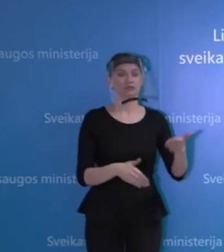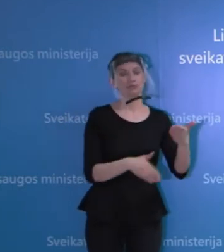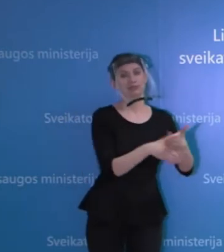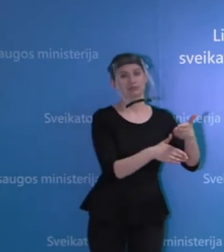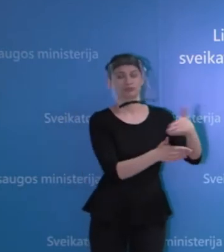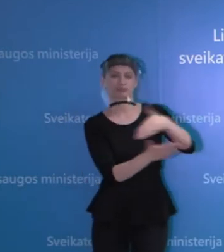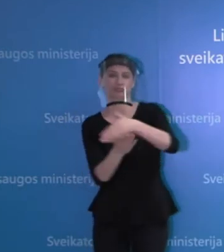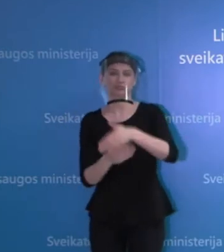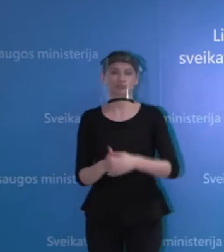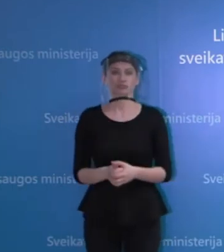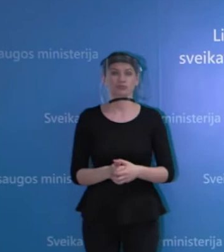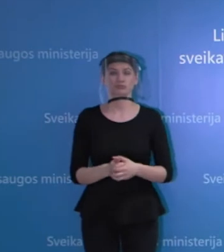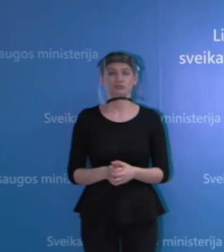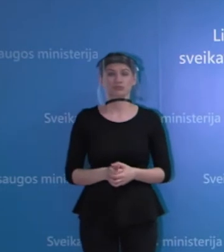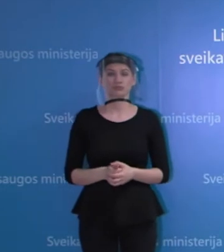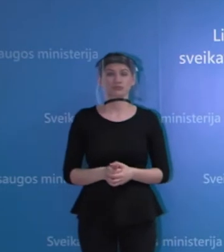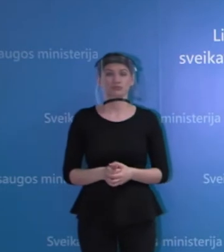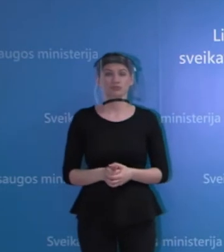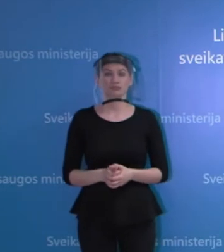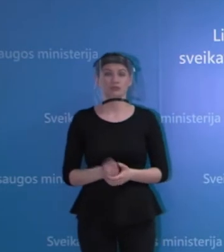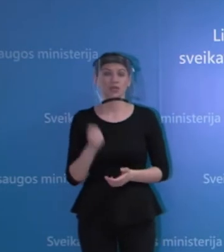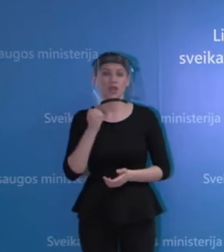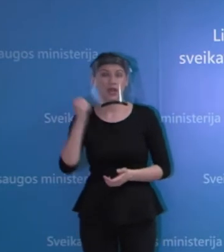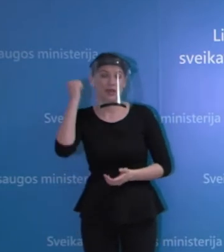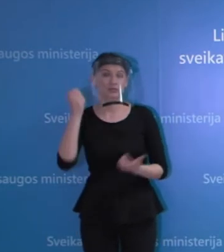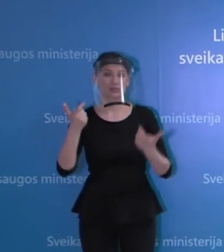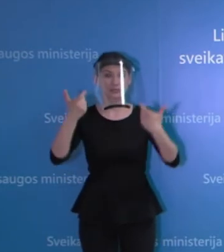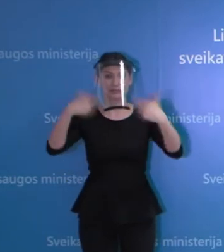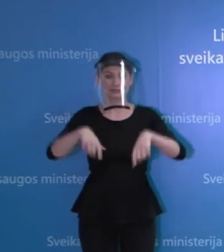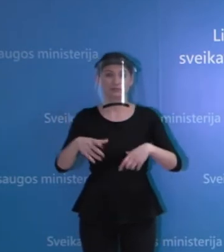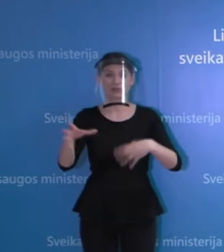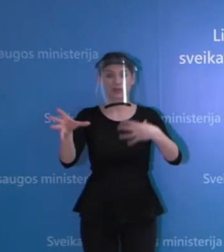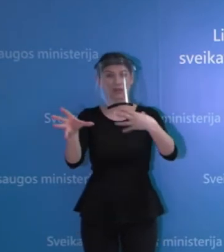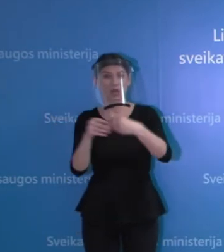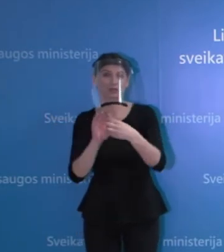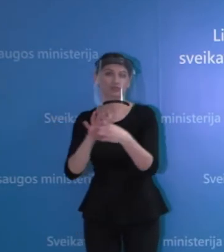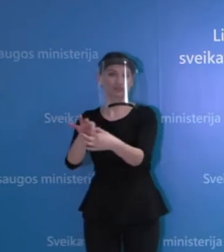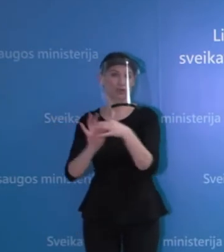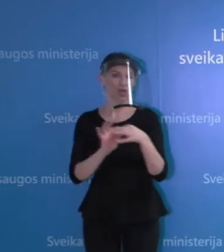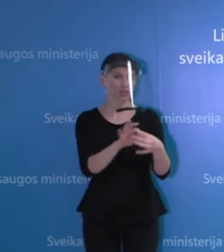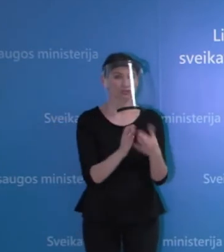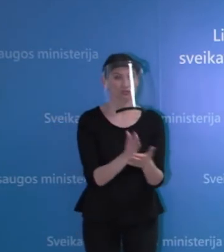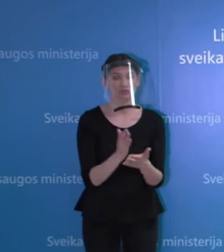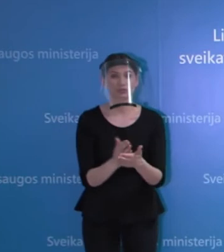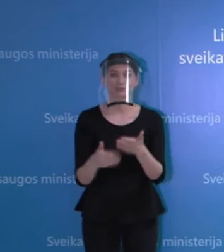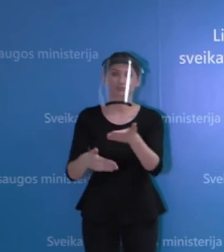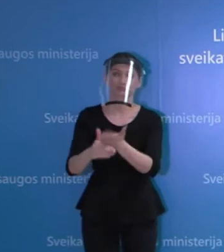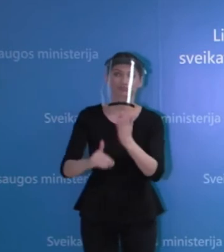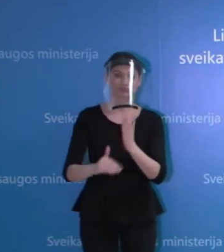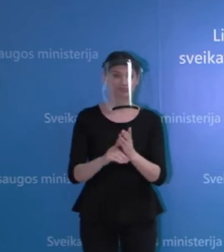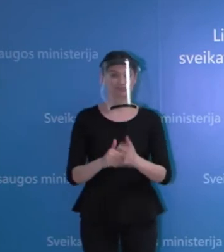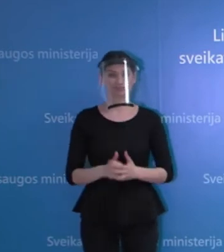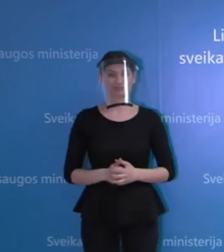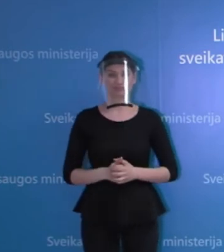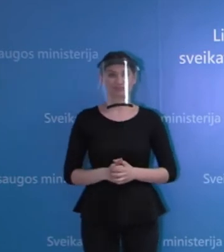sakykime, ir mėginių pajėmimą, tai smagu, kad savaldybės bendradarbiauja tarpusavį ir padeda vieną kitai,